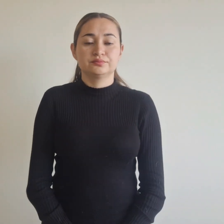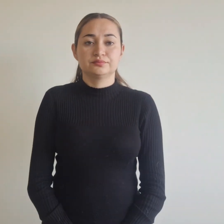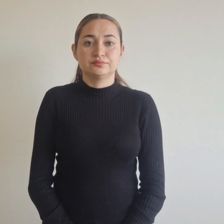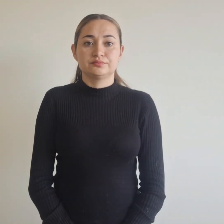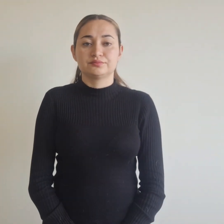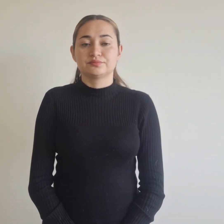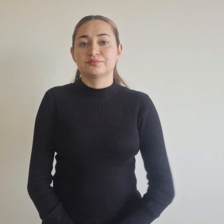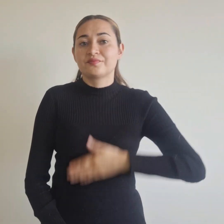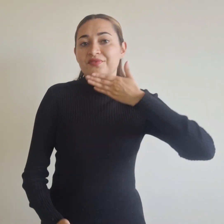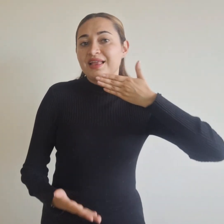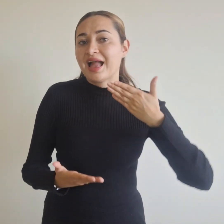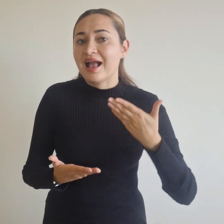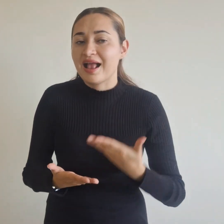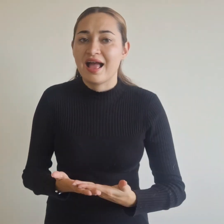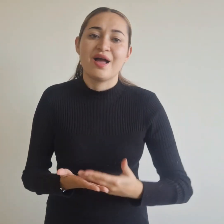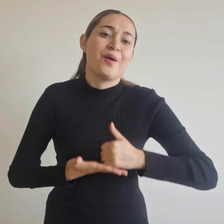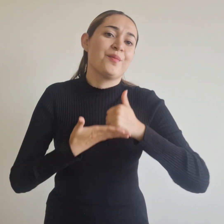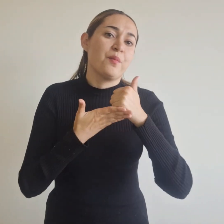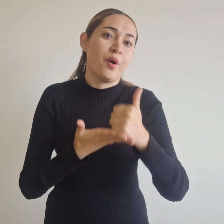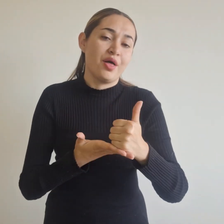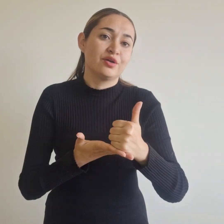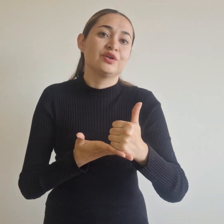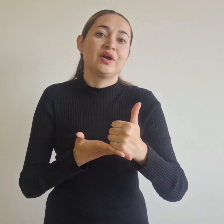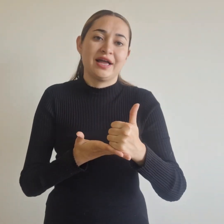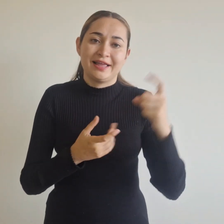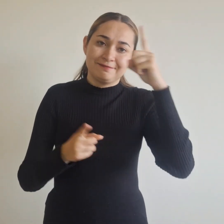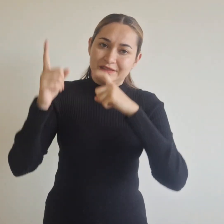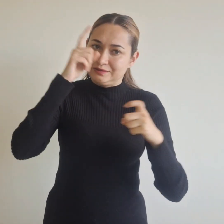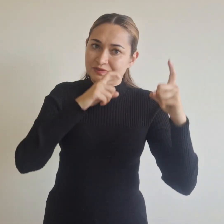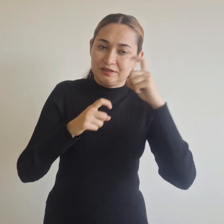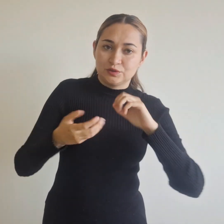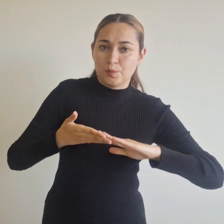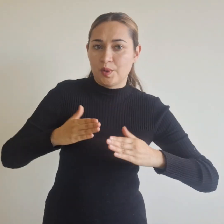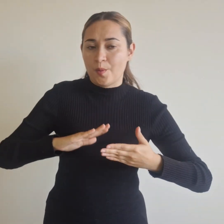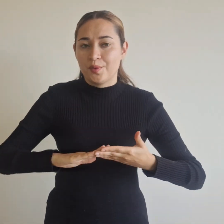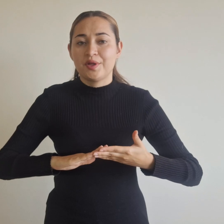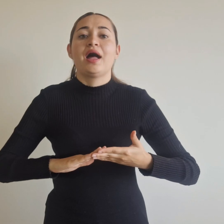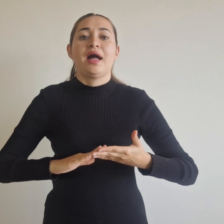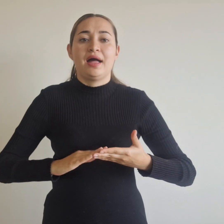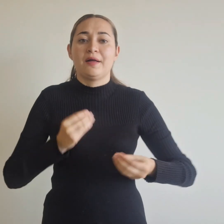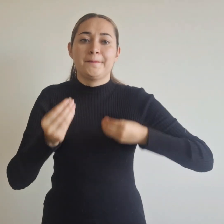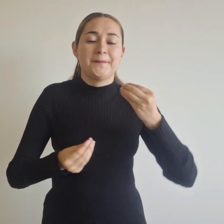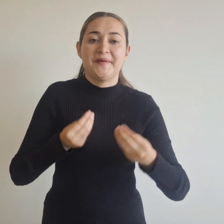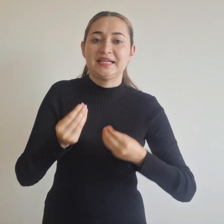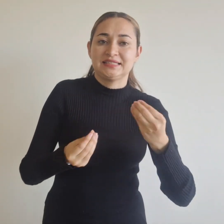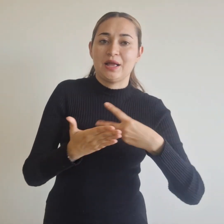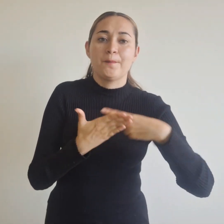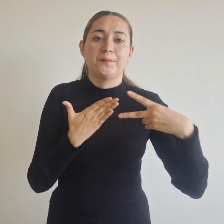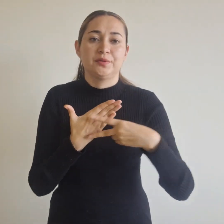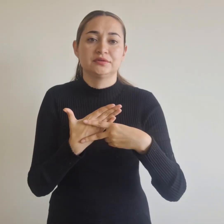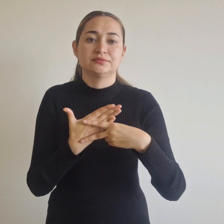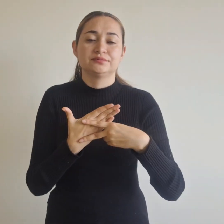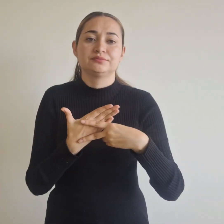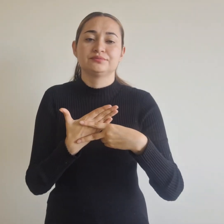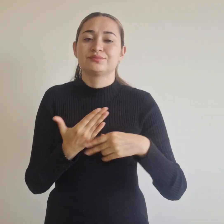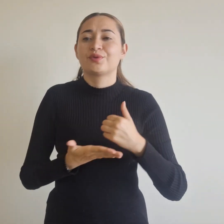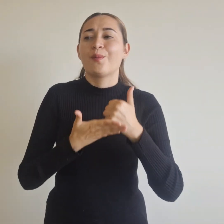Agradecemos la colaboración y comprensión de la comunidad en la implementación de estas acciones, que buscan mejorar la